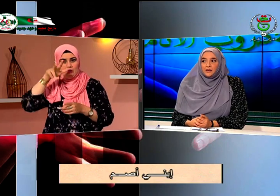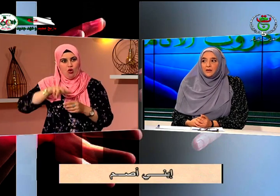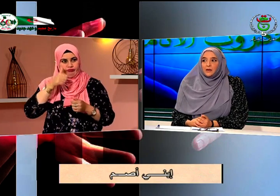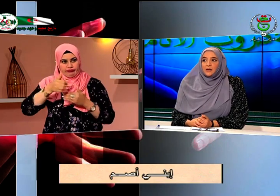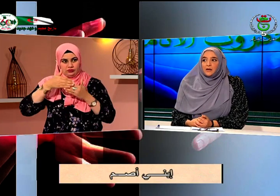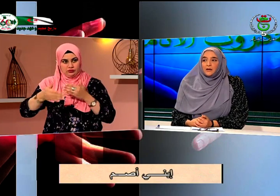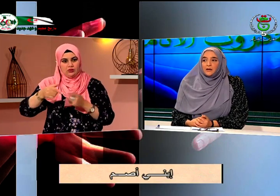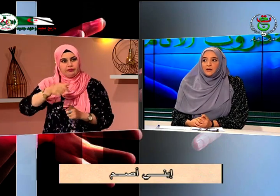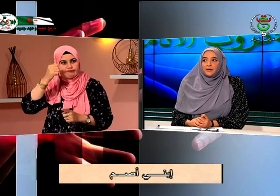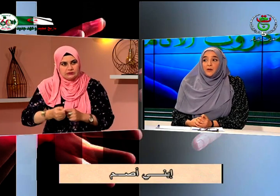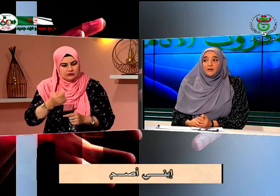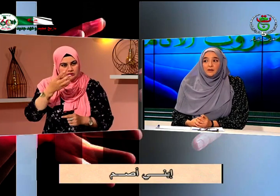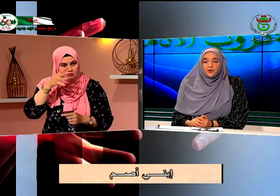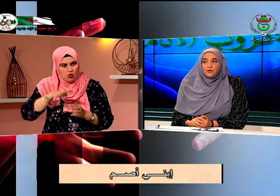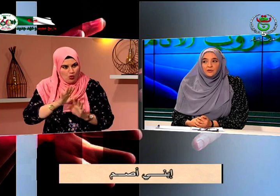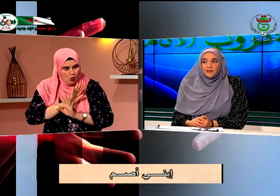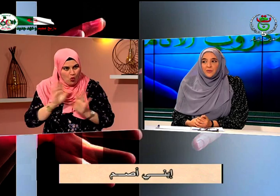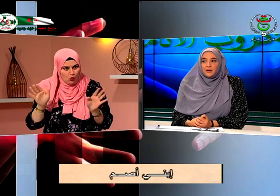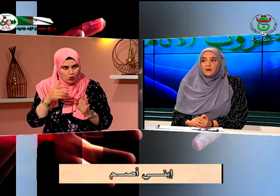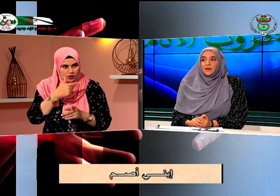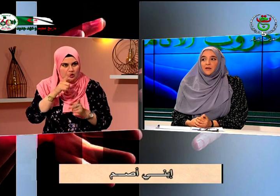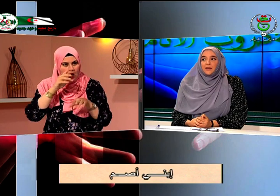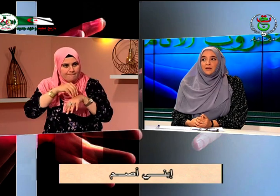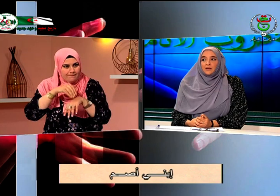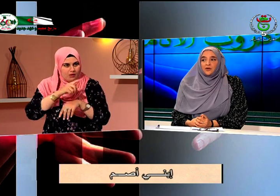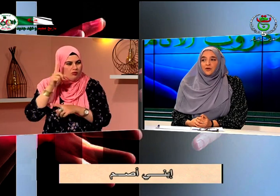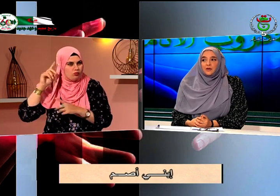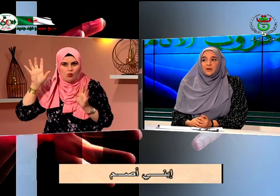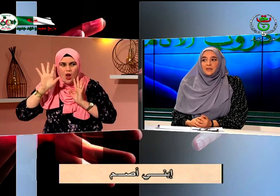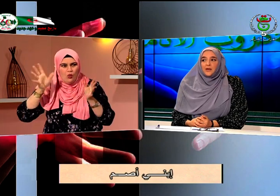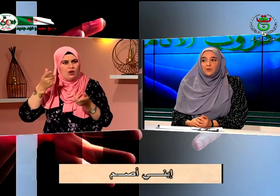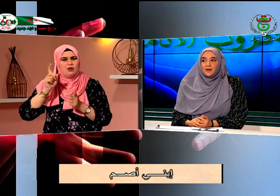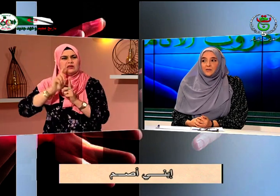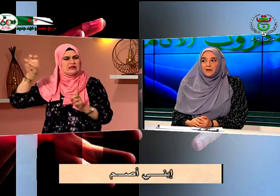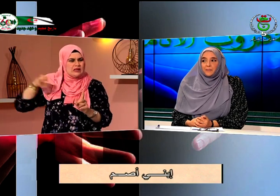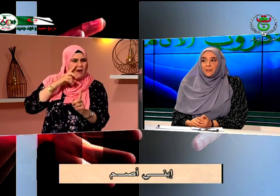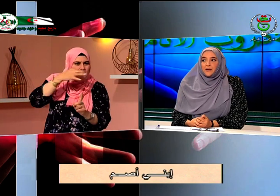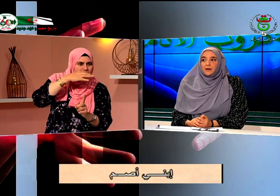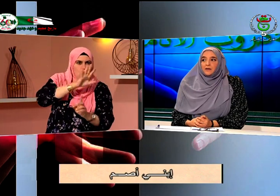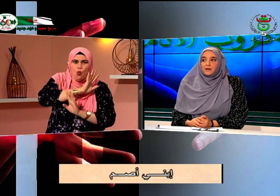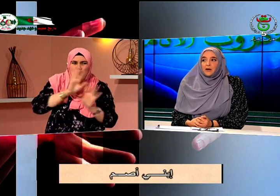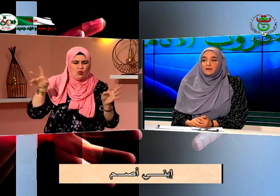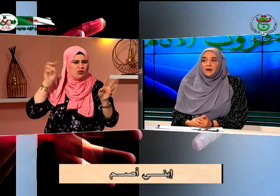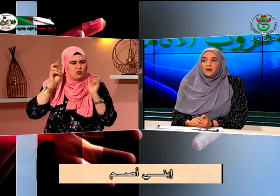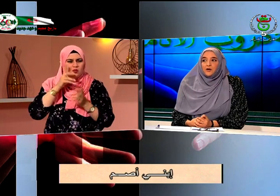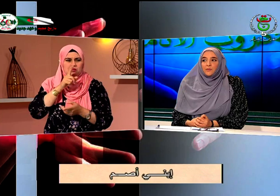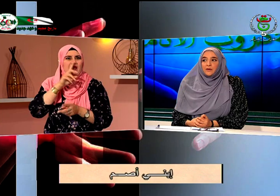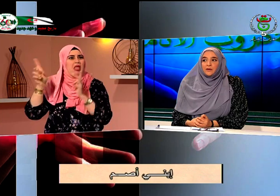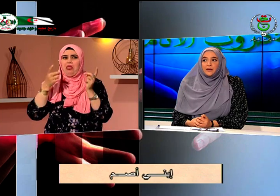يعني قبل ثلاثة أشهر كنت أسمع لكن بعد ثلاثة أشهر أصبحت لا أسمع حتى أراهم كي